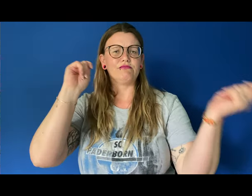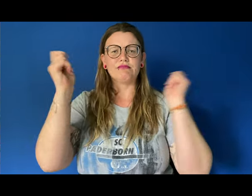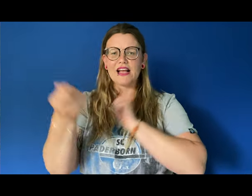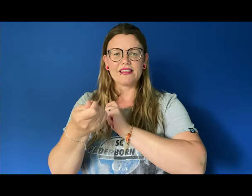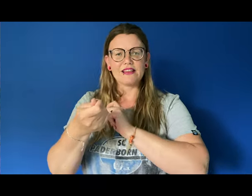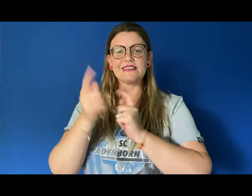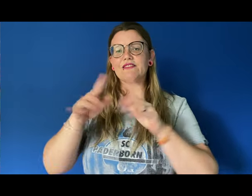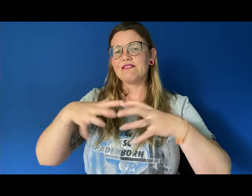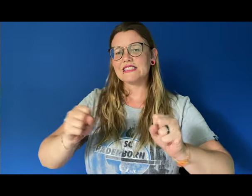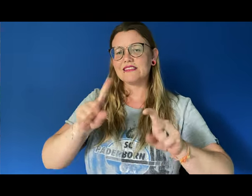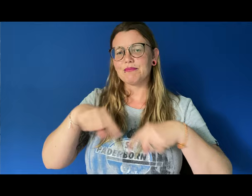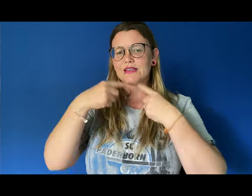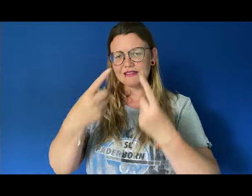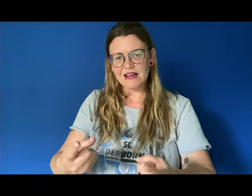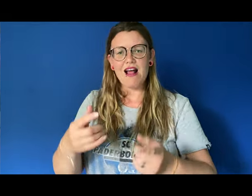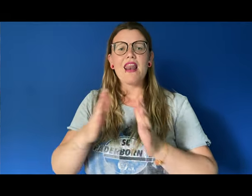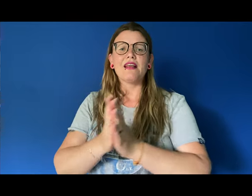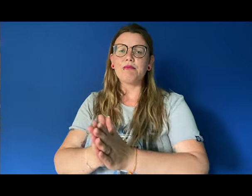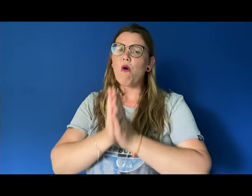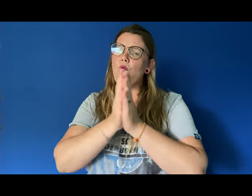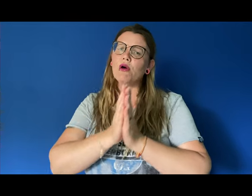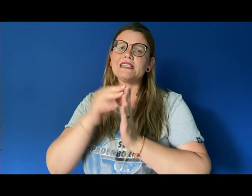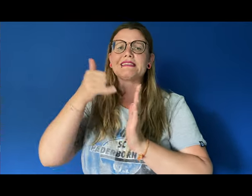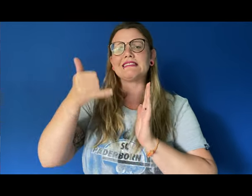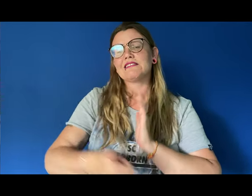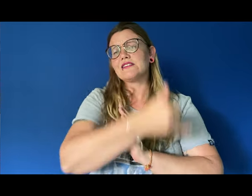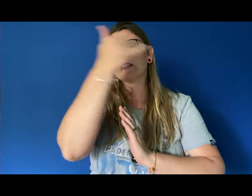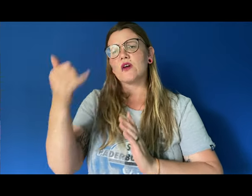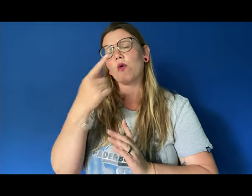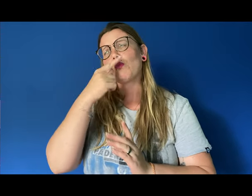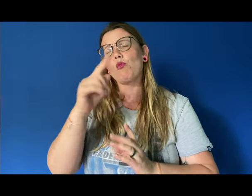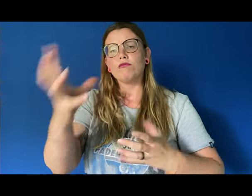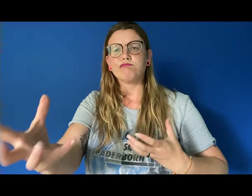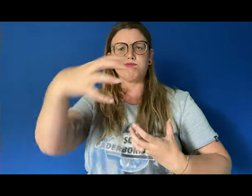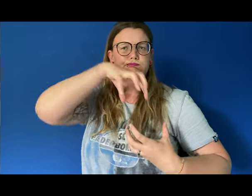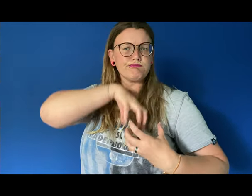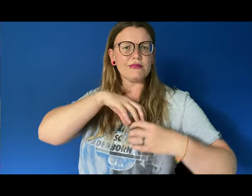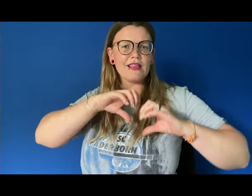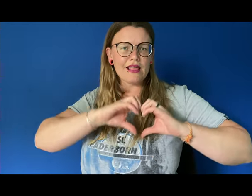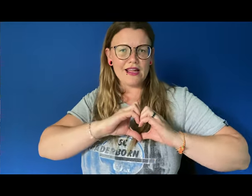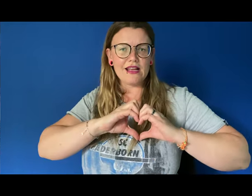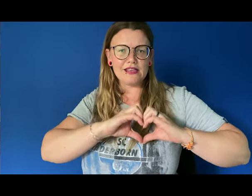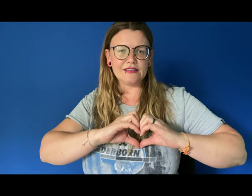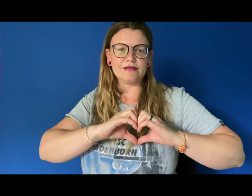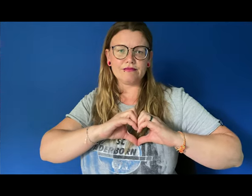das Fest ist abgesagt Libori findet diesmal nur in unserem Herzen statt Doch